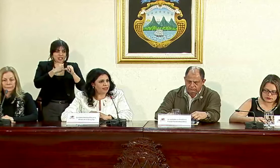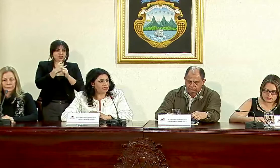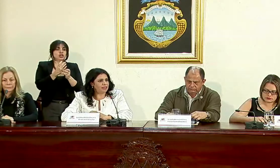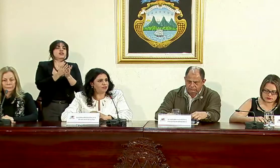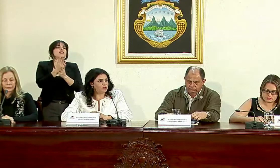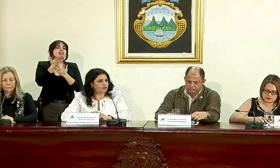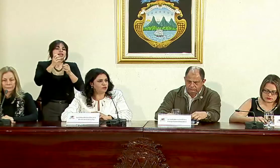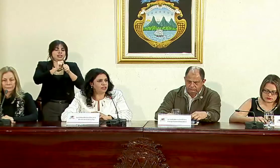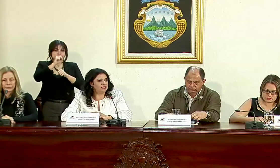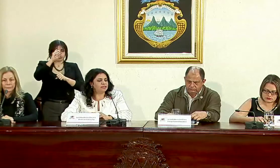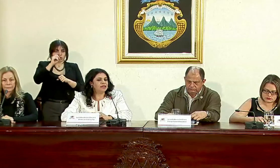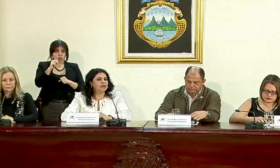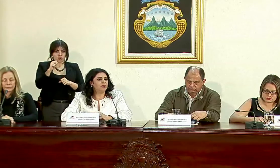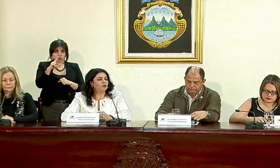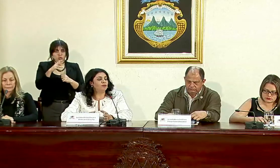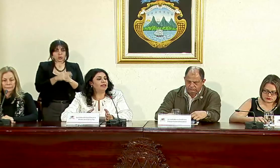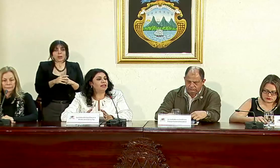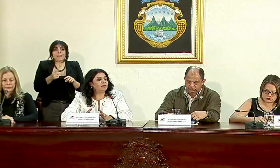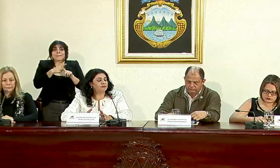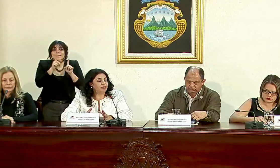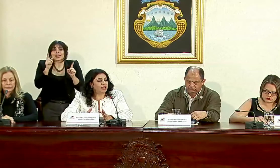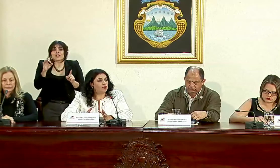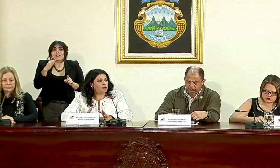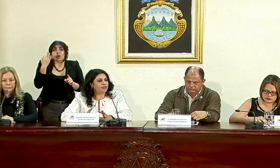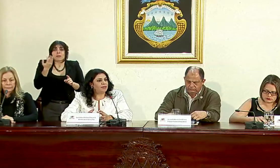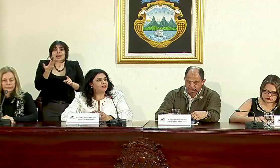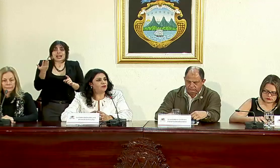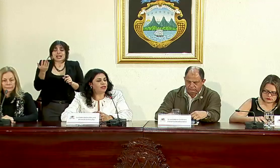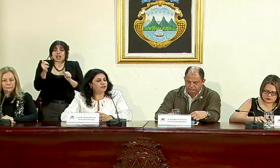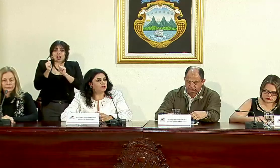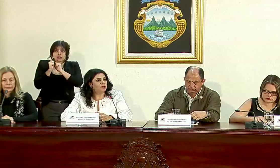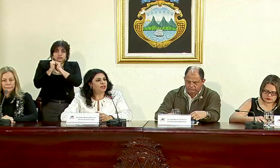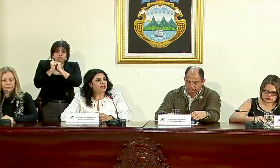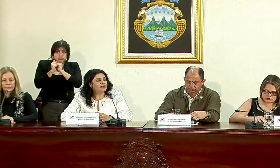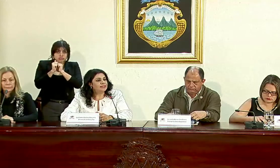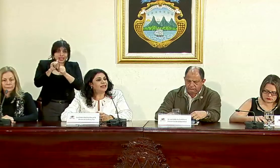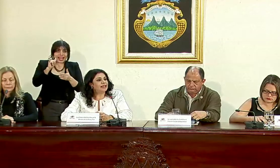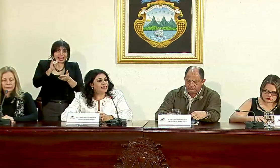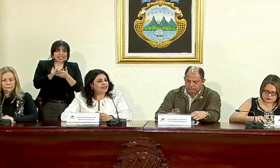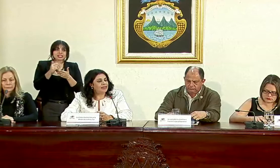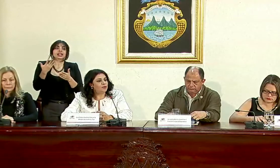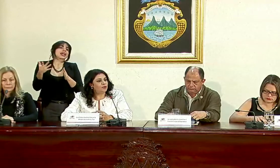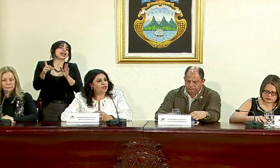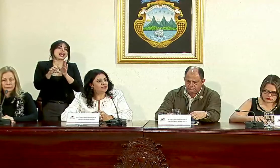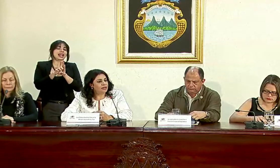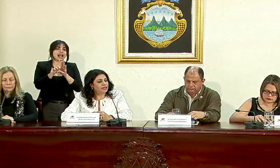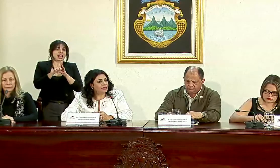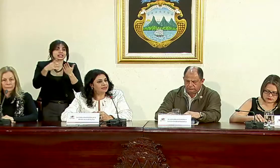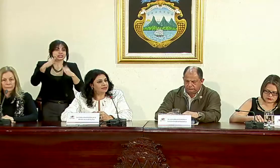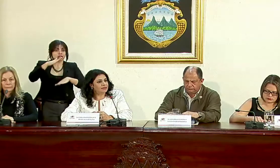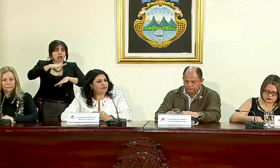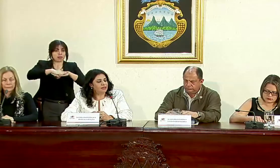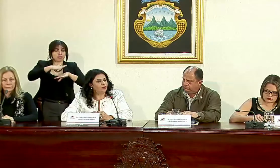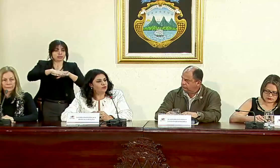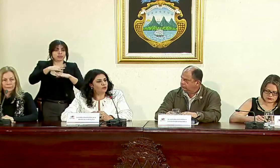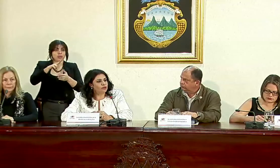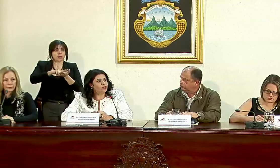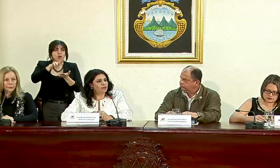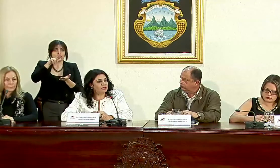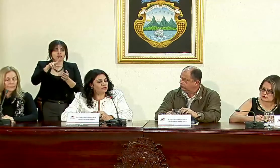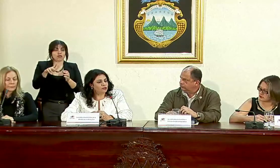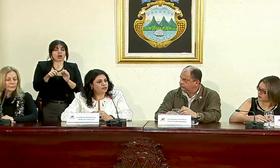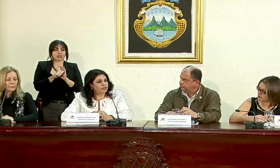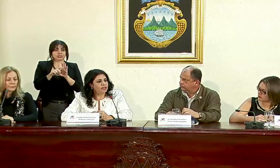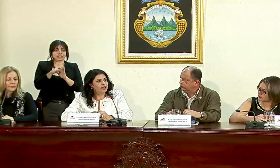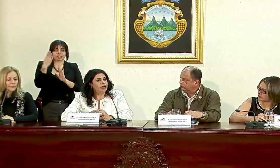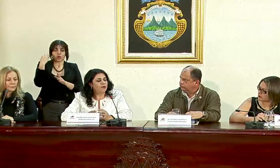través de la página de Naciones Unidas pero de manera en acompañamiento a eso es que la ley que aprobó la Asamblea Legislativa en octubre